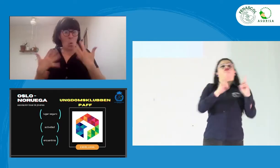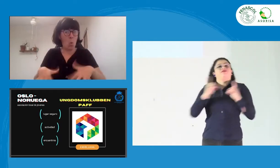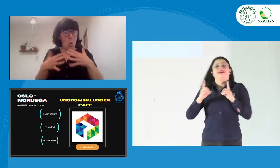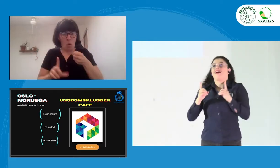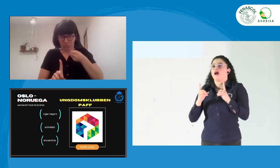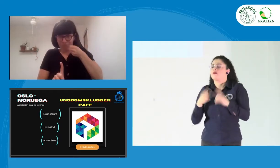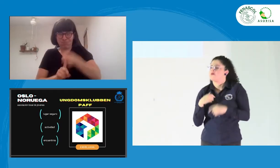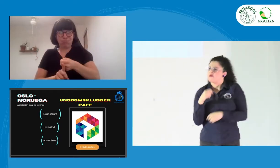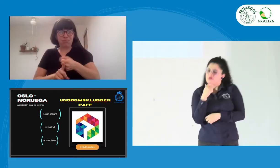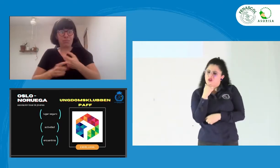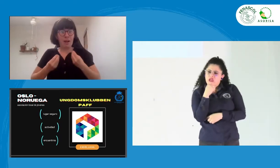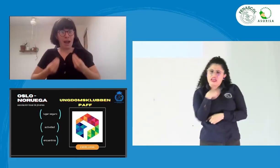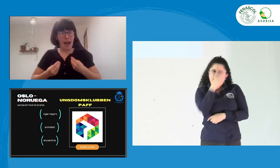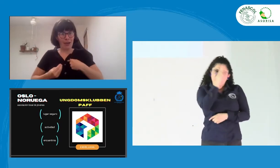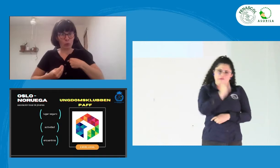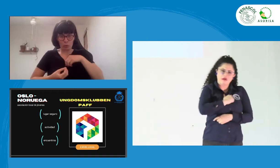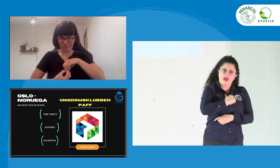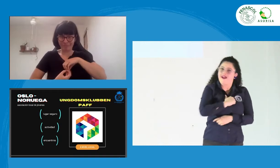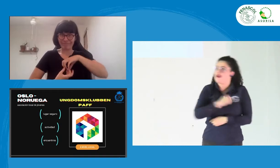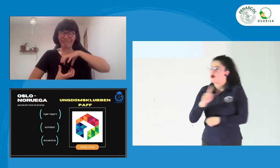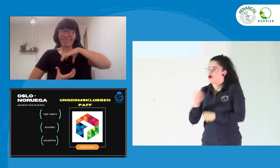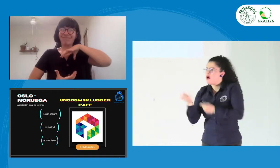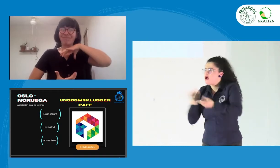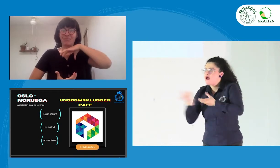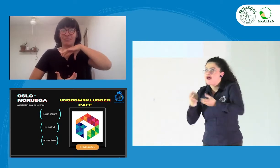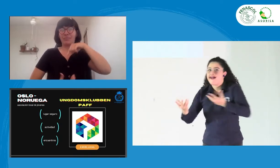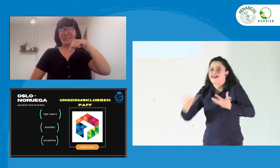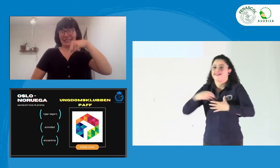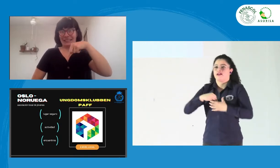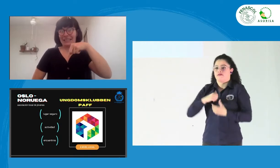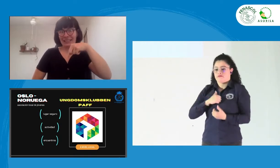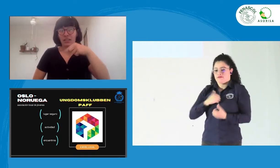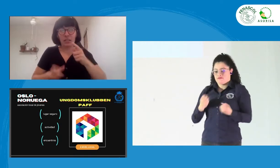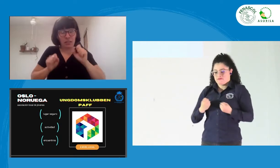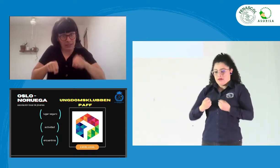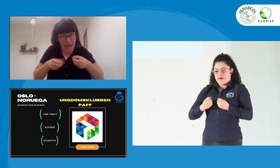el querer participar, el querer estar allí. Eso crea un gran impacto, ¿verdad?